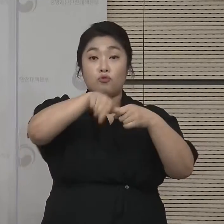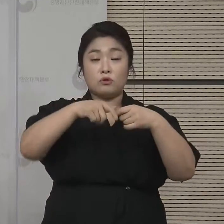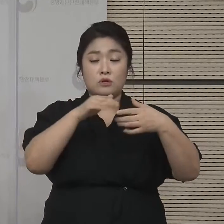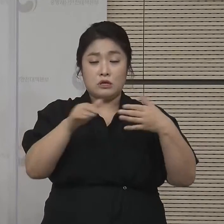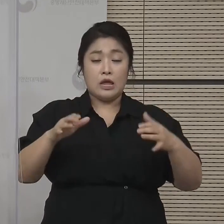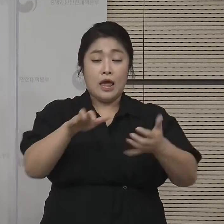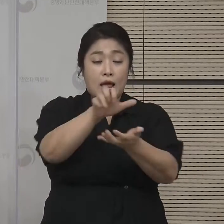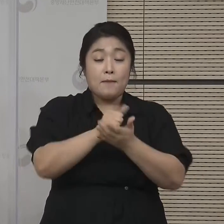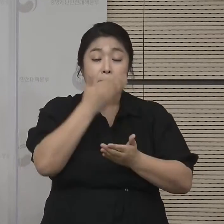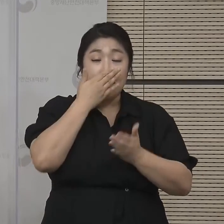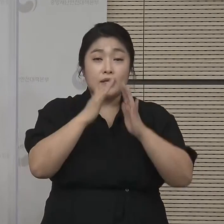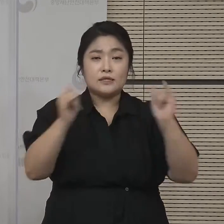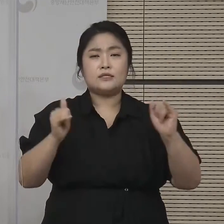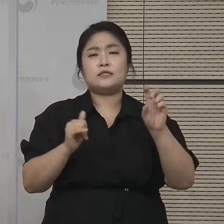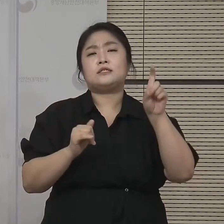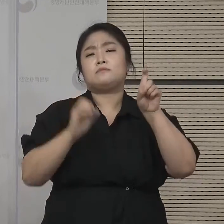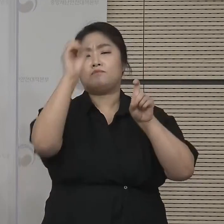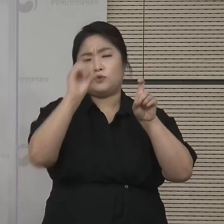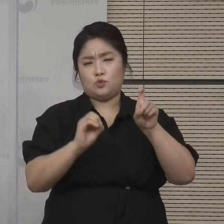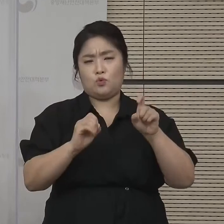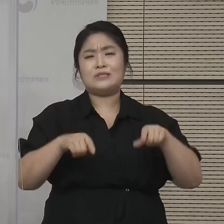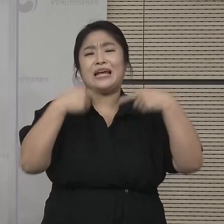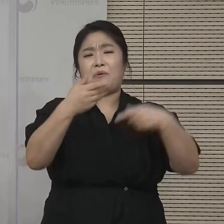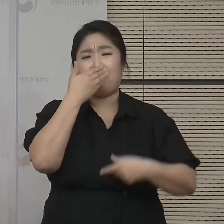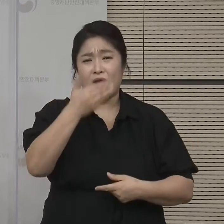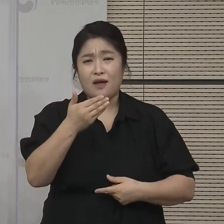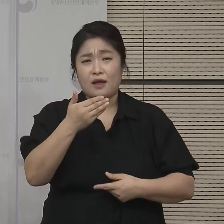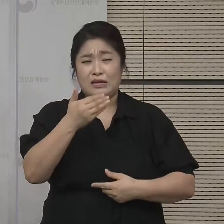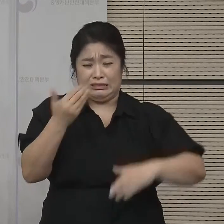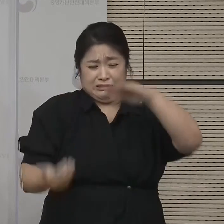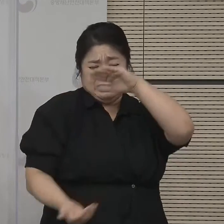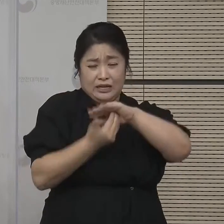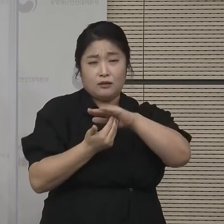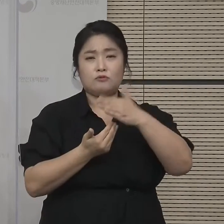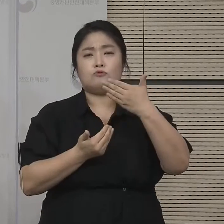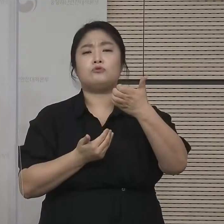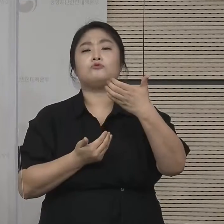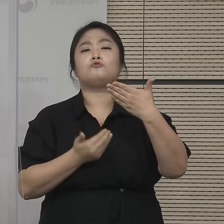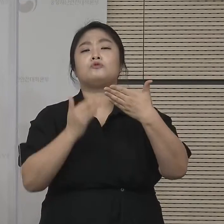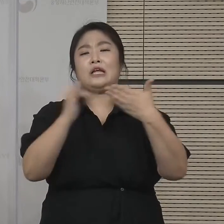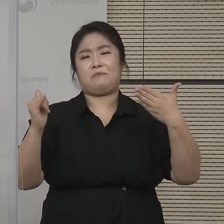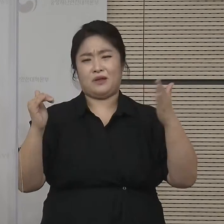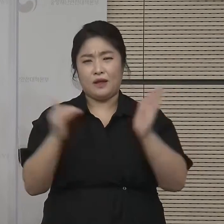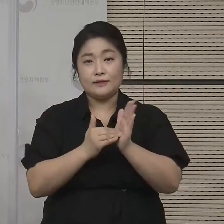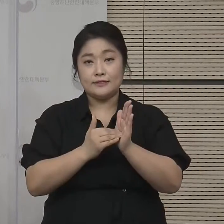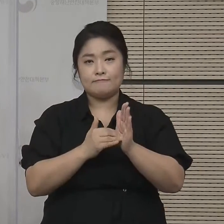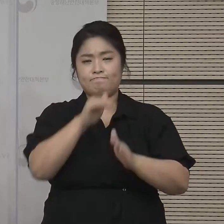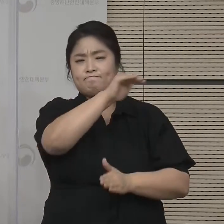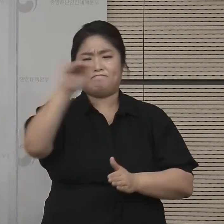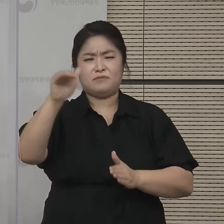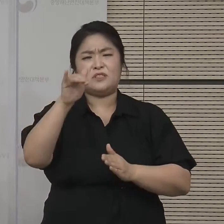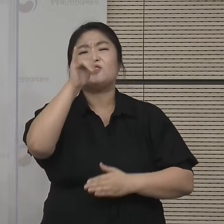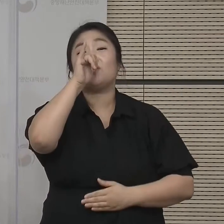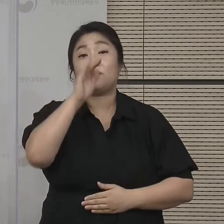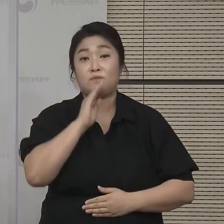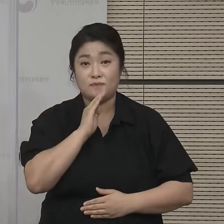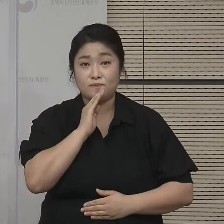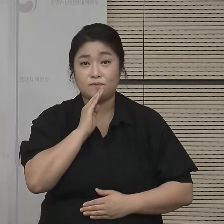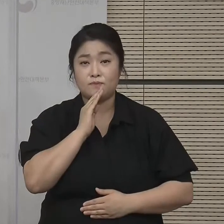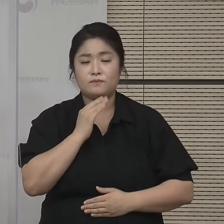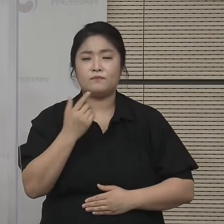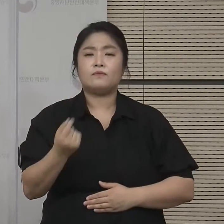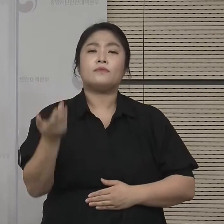수용가능 인원이 10%가 참석 가능하고 최대는 99명까지 상한선이 존재하였습니다.